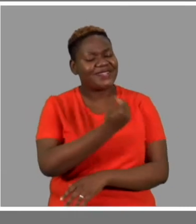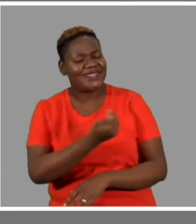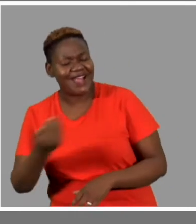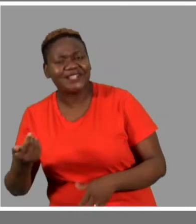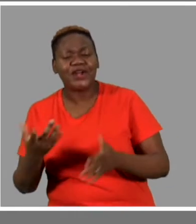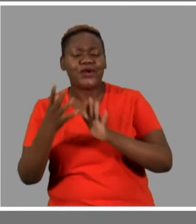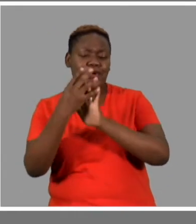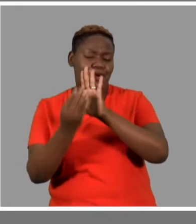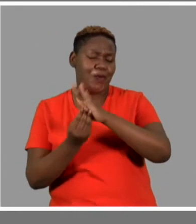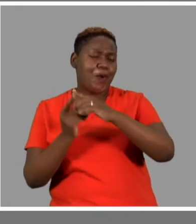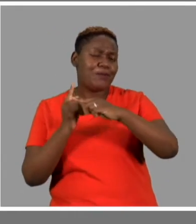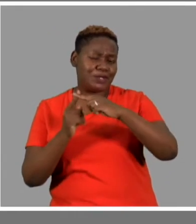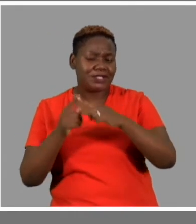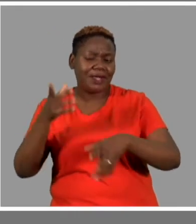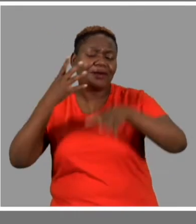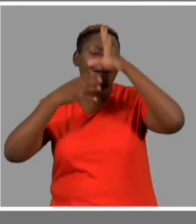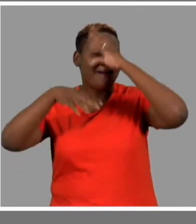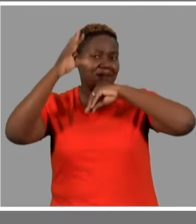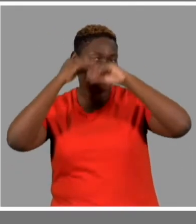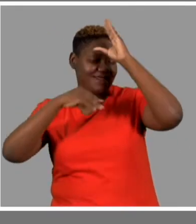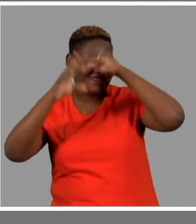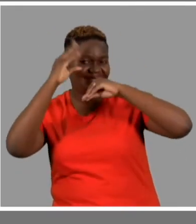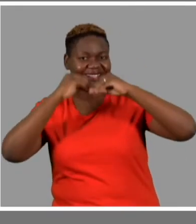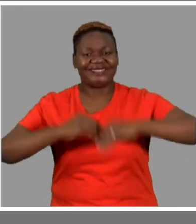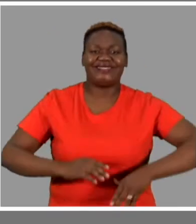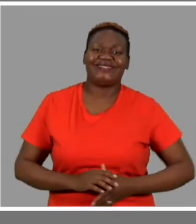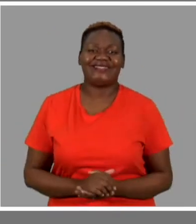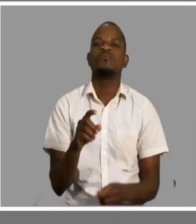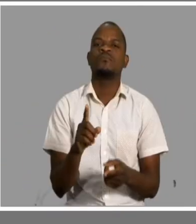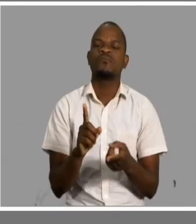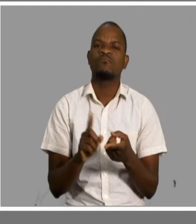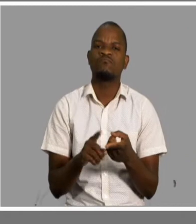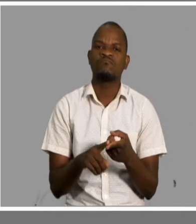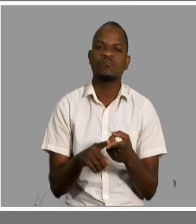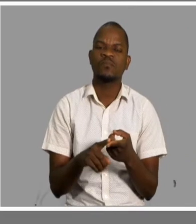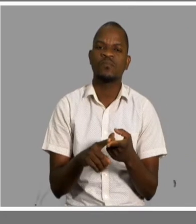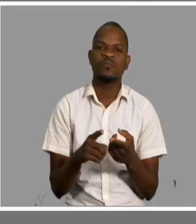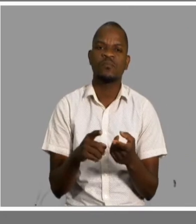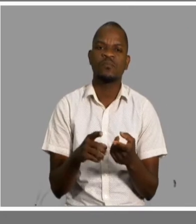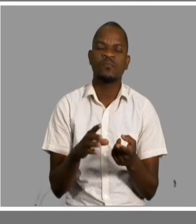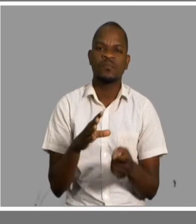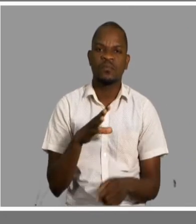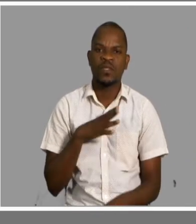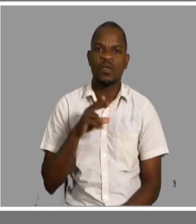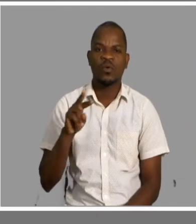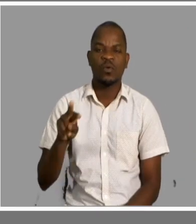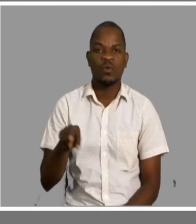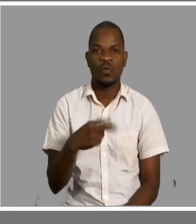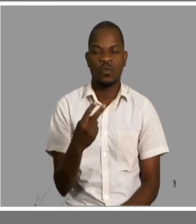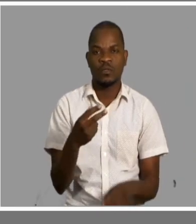o impacto do isolamento e proporcionar aprendizagem para as crianças. Temos a SET, que é ZOT,